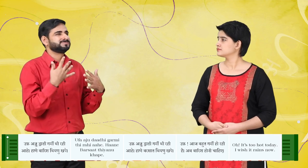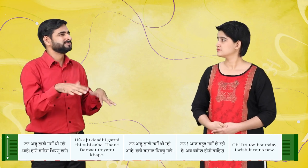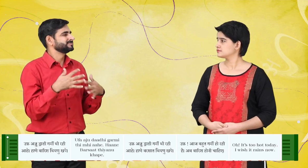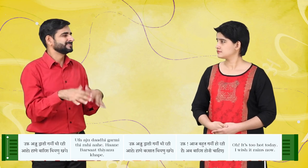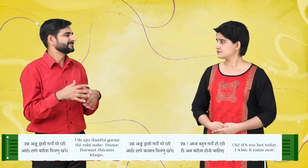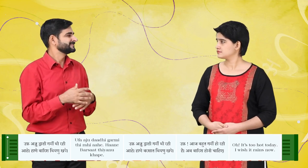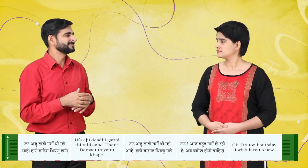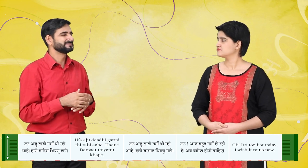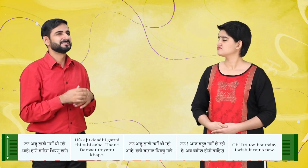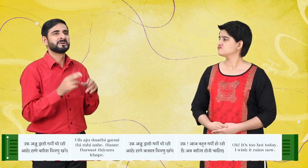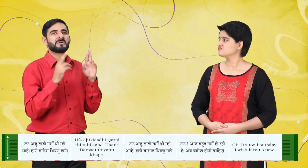हाणे बारिस थी अन खपे.